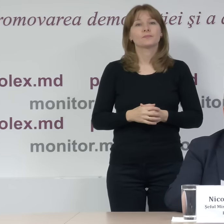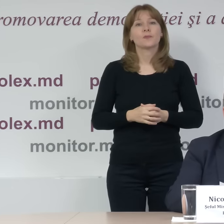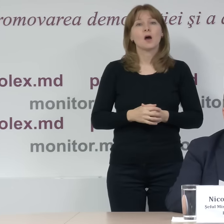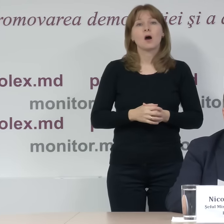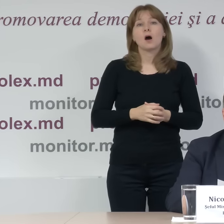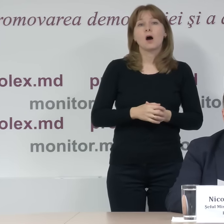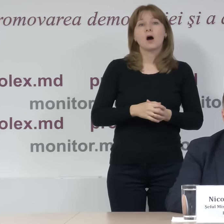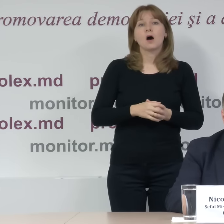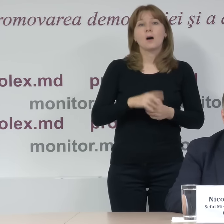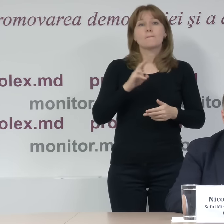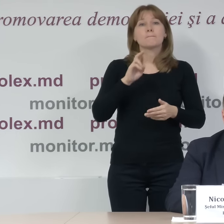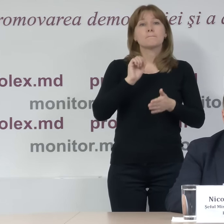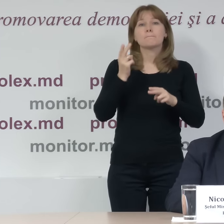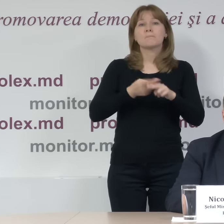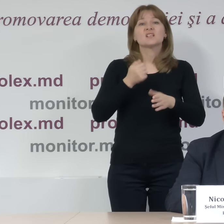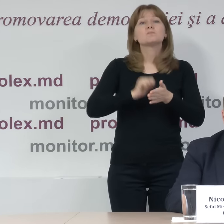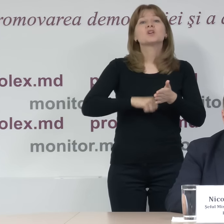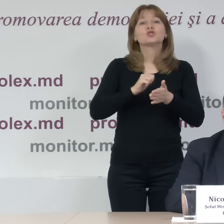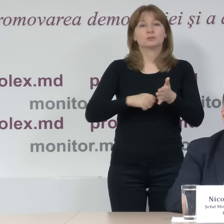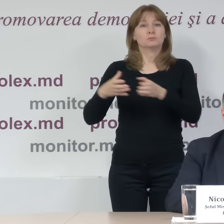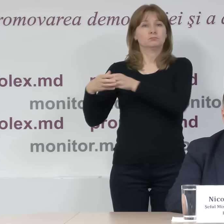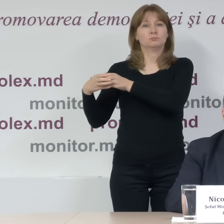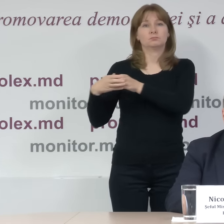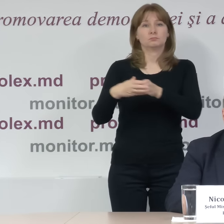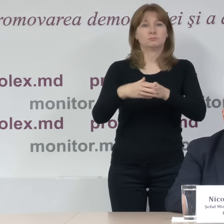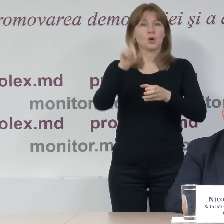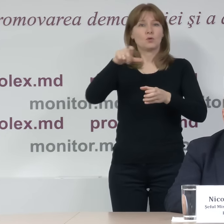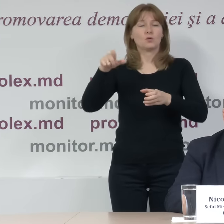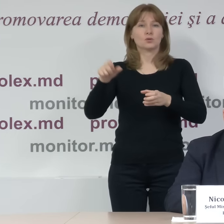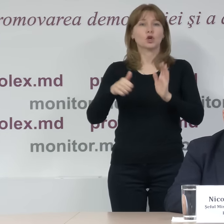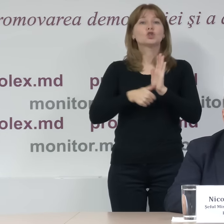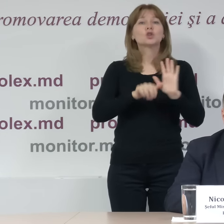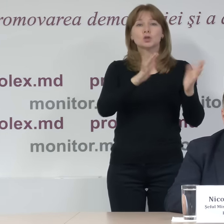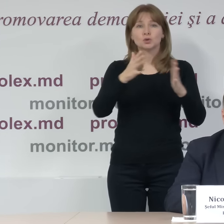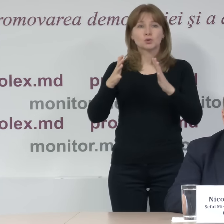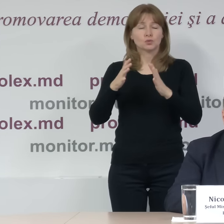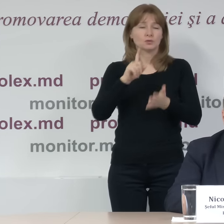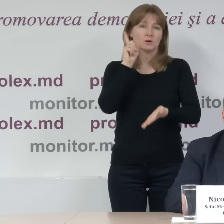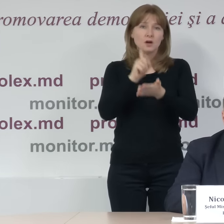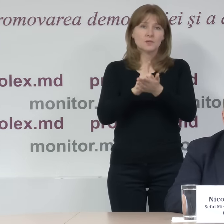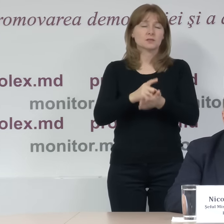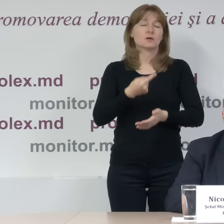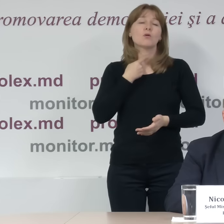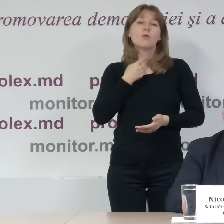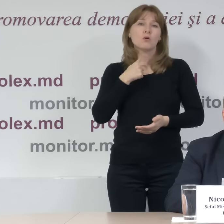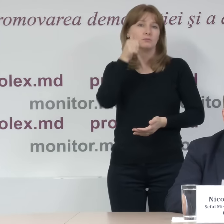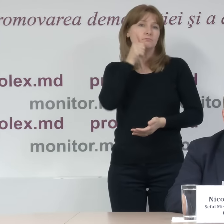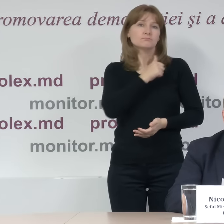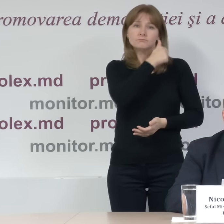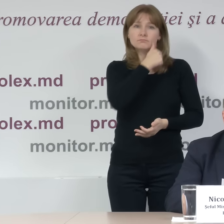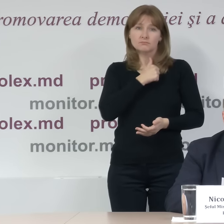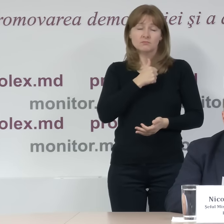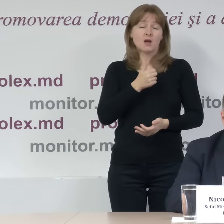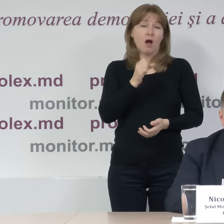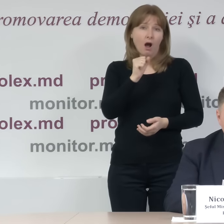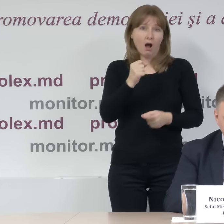Votarea nejustificată în grup, șase cazuri, amintim că votul trebuie să fie secret și liber exprimat, iar votarea în grup încalcă aceste